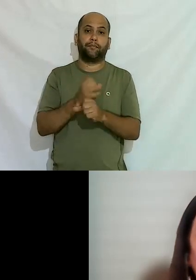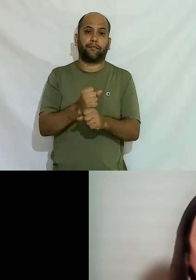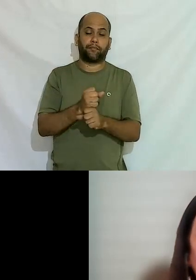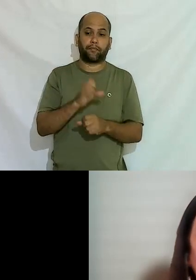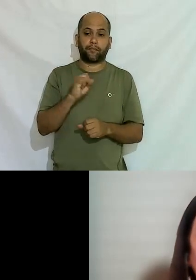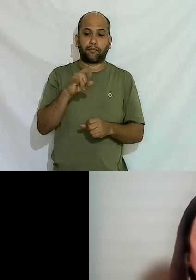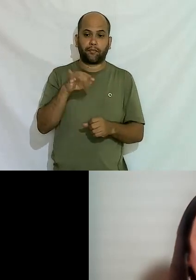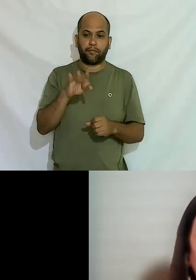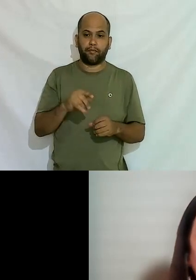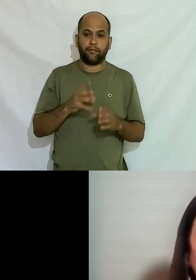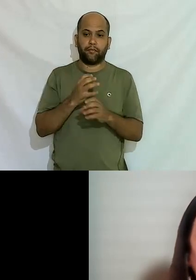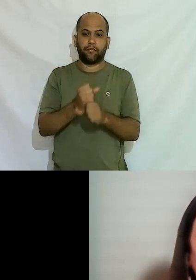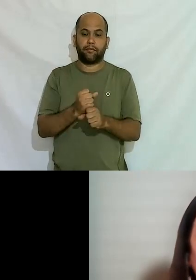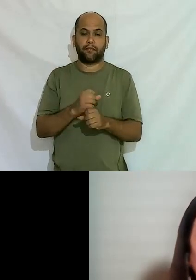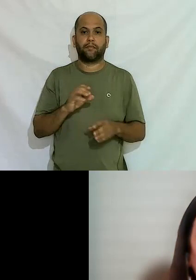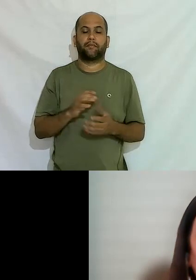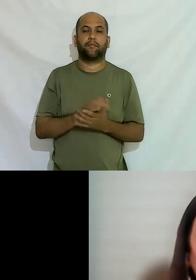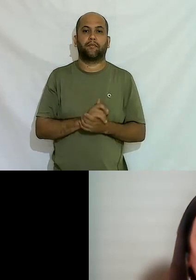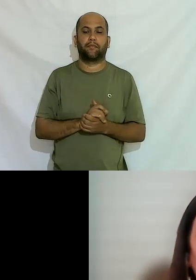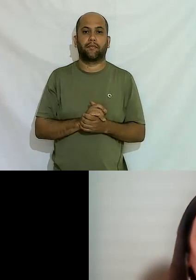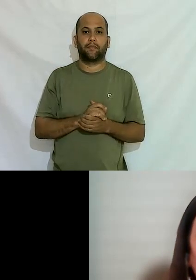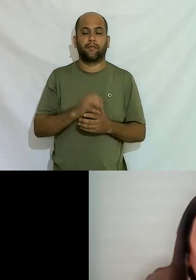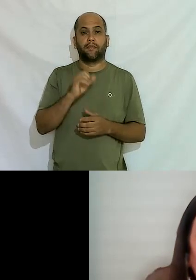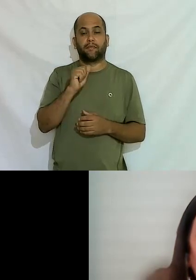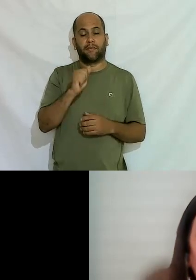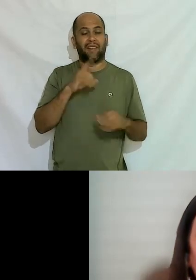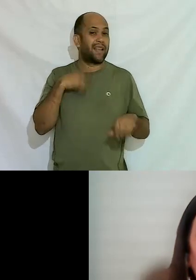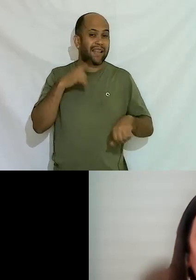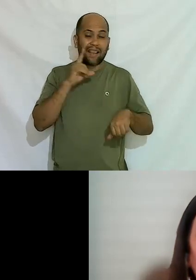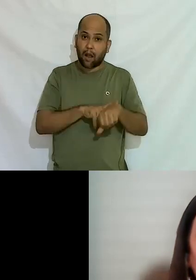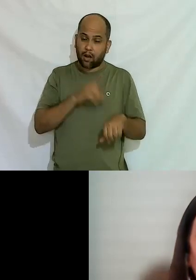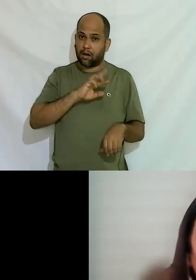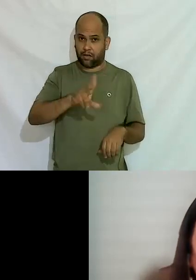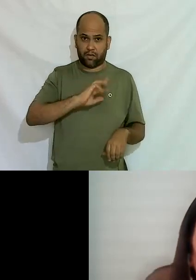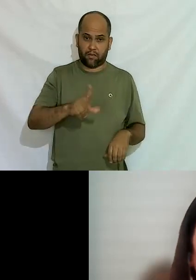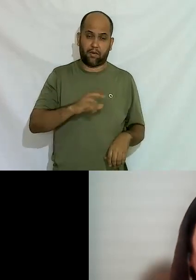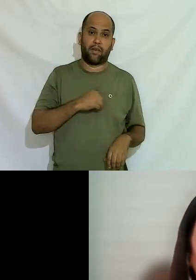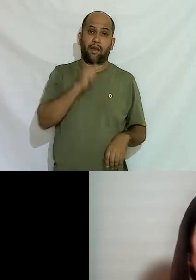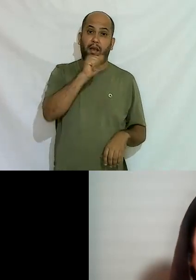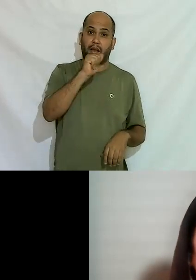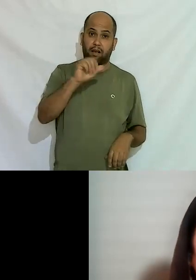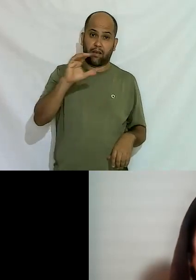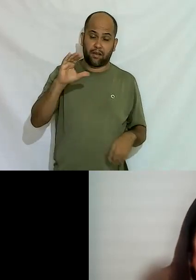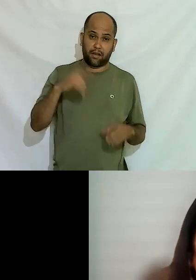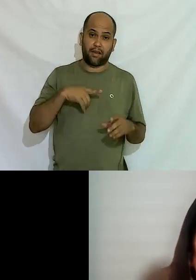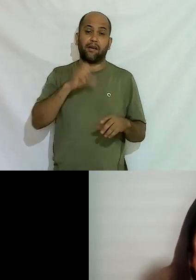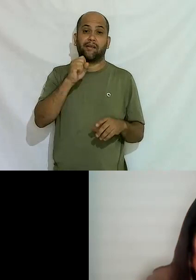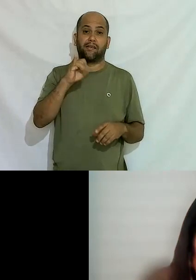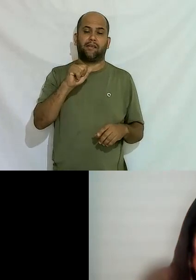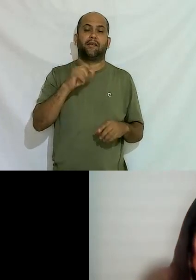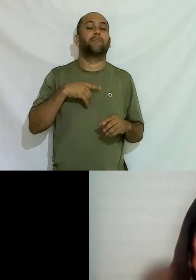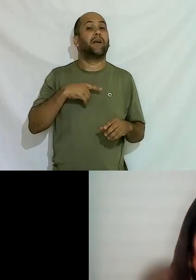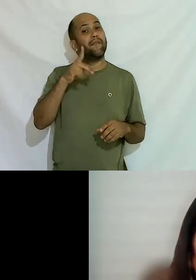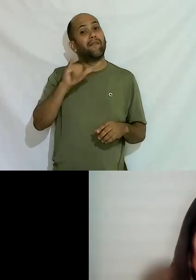computadas depois de um certo período ou seja, elas não são instantâneas se vocês abrirem o sistema lá agora elas não vão estar mas elas vão cair então não se